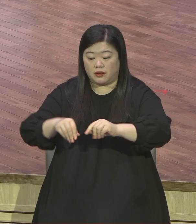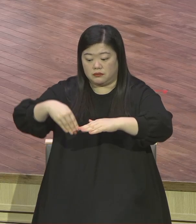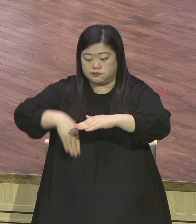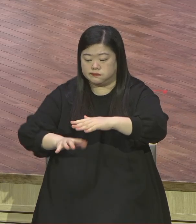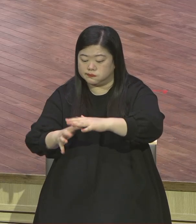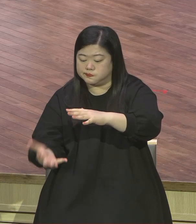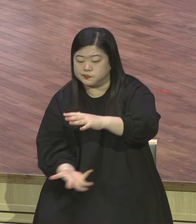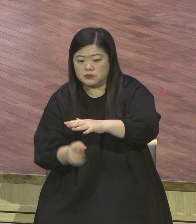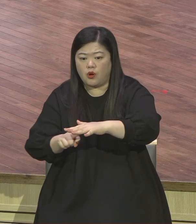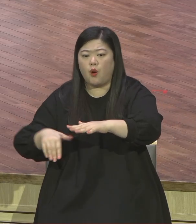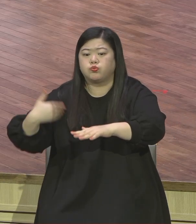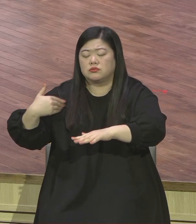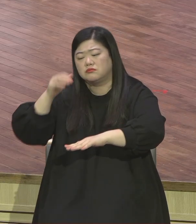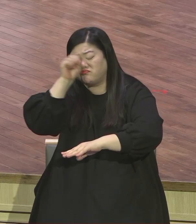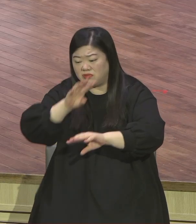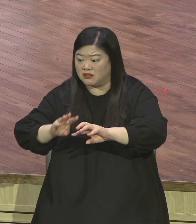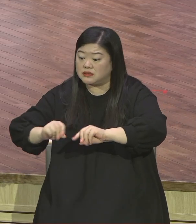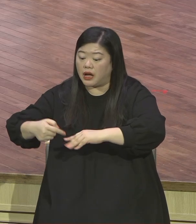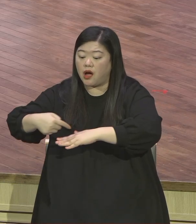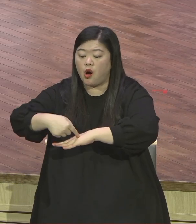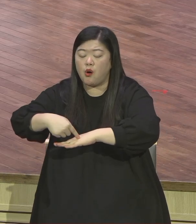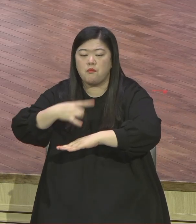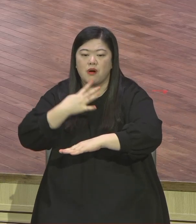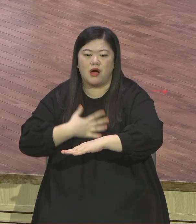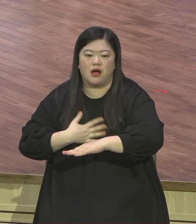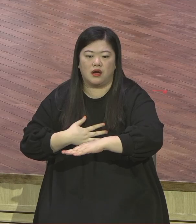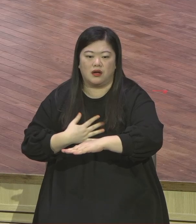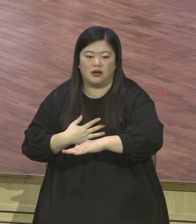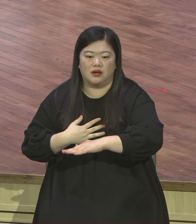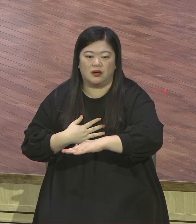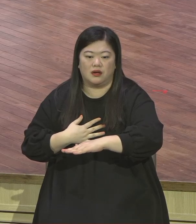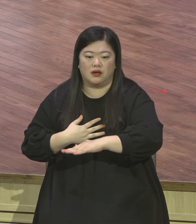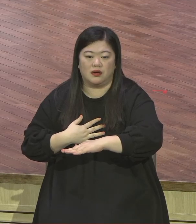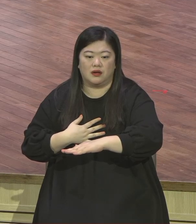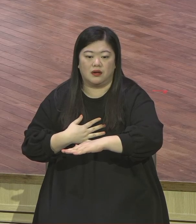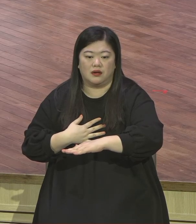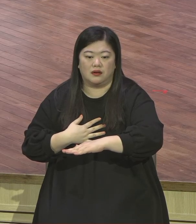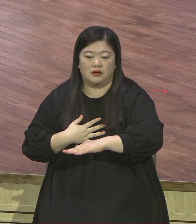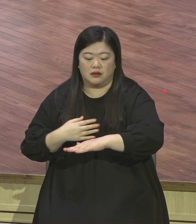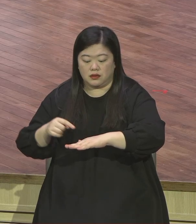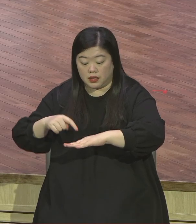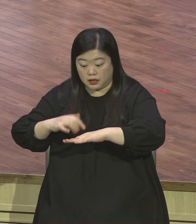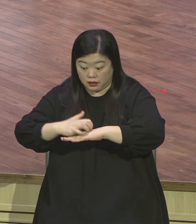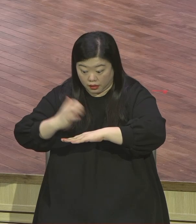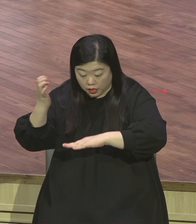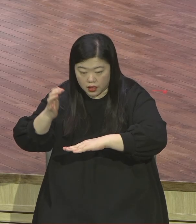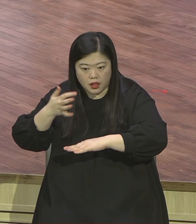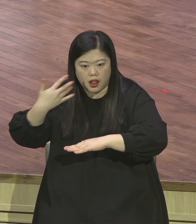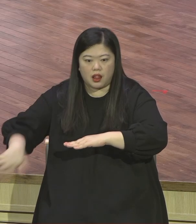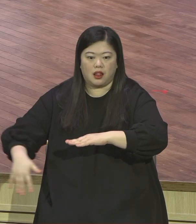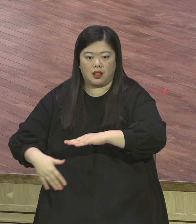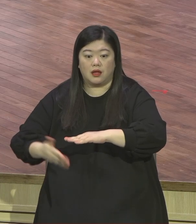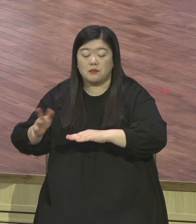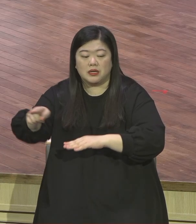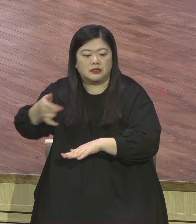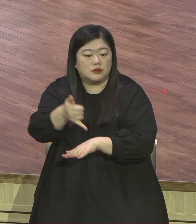숨겨있는 보화 박스를 못 봤어 그런데 농부는 봤어